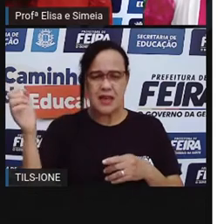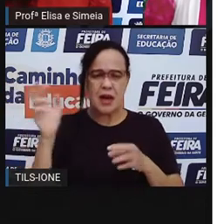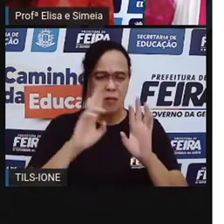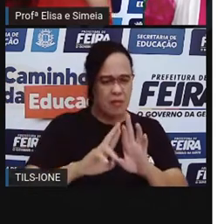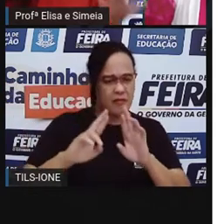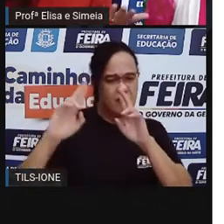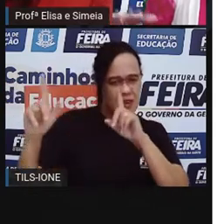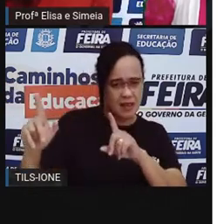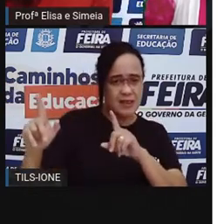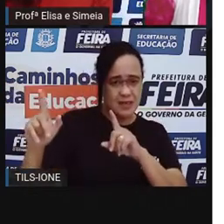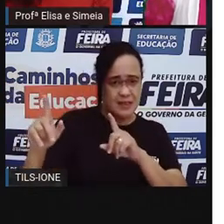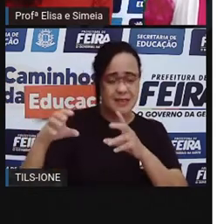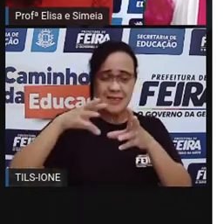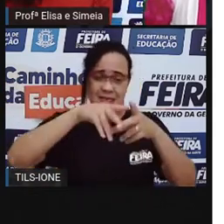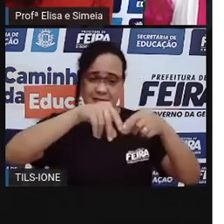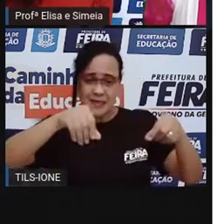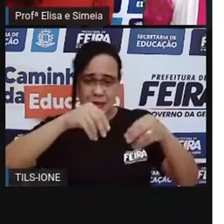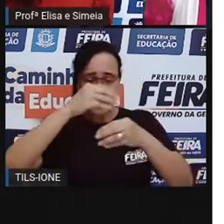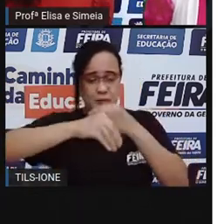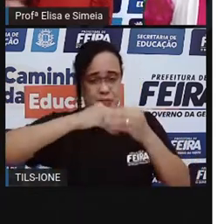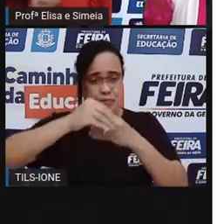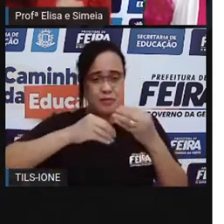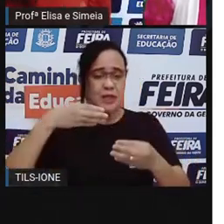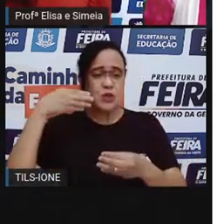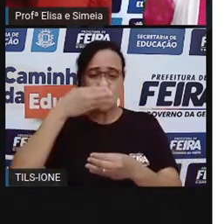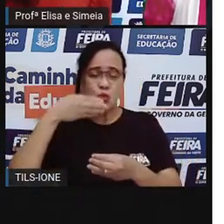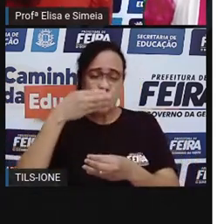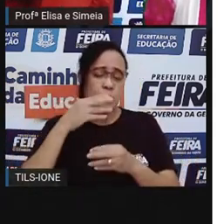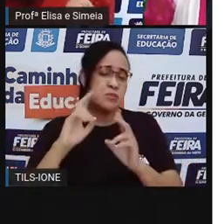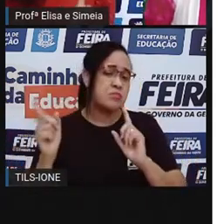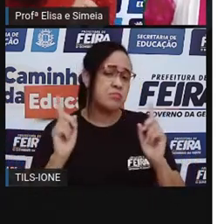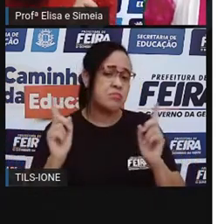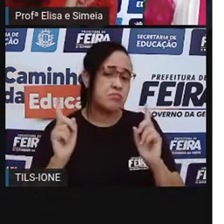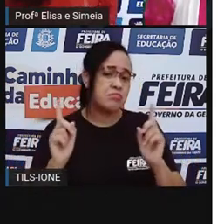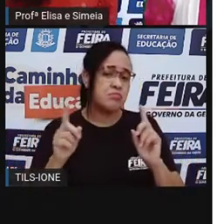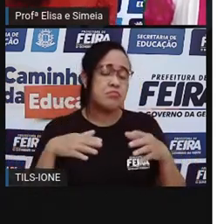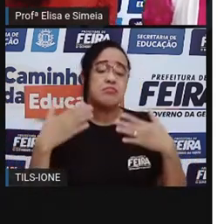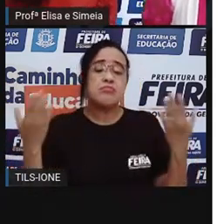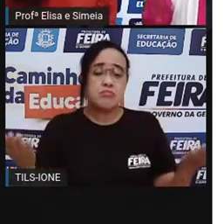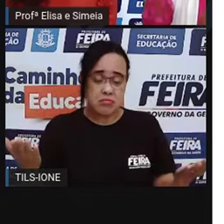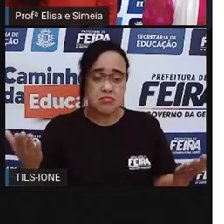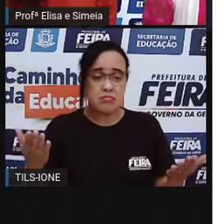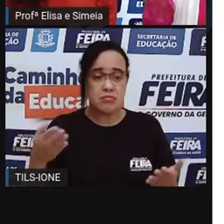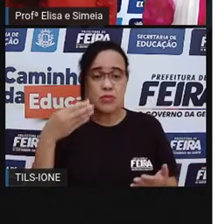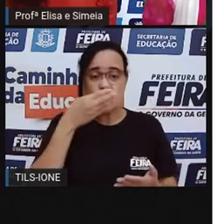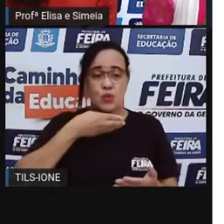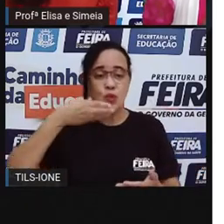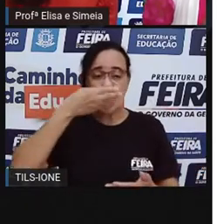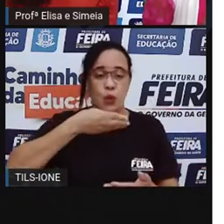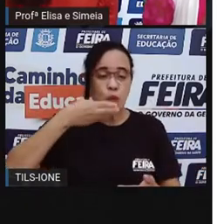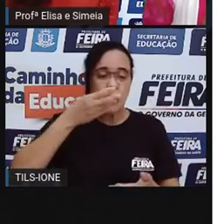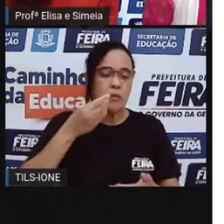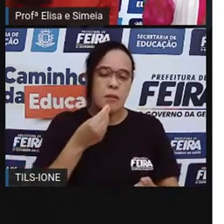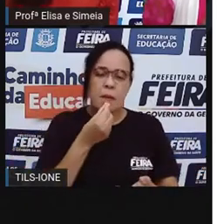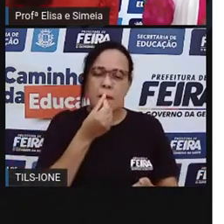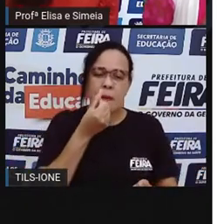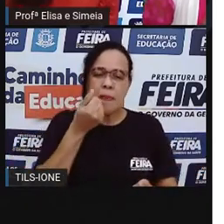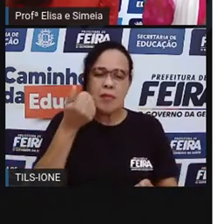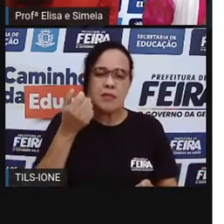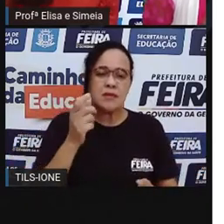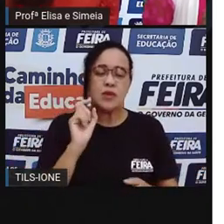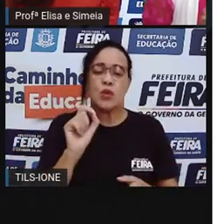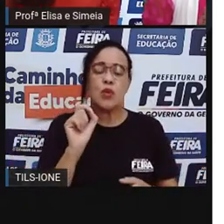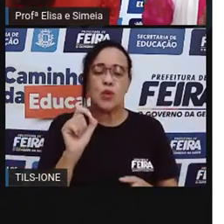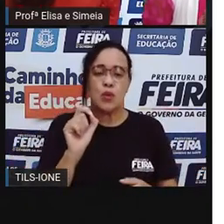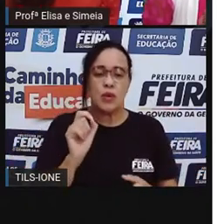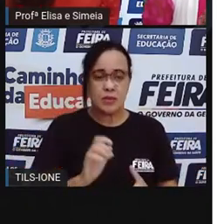doce para o sabor salgado? Fala para mim, Prossi, um sabor doce. Um sabor doce. Sim.